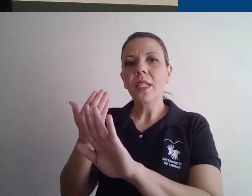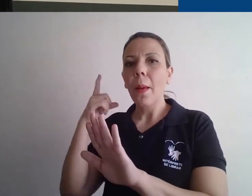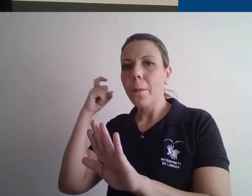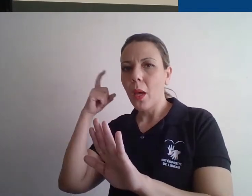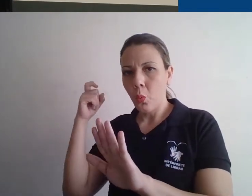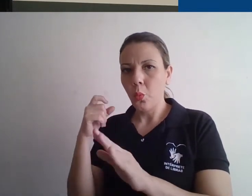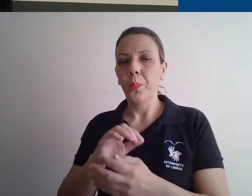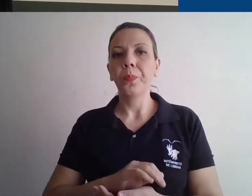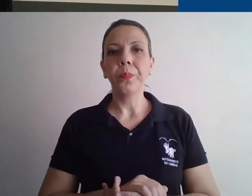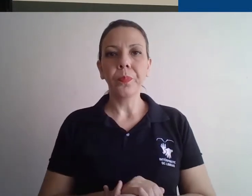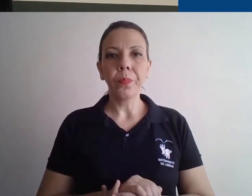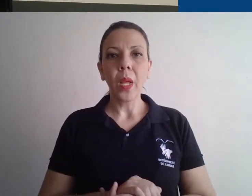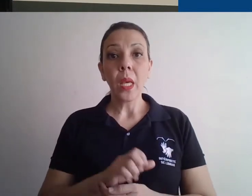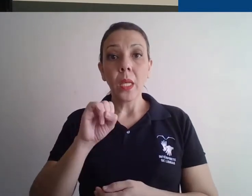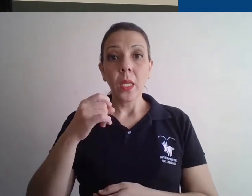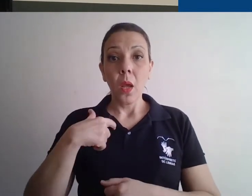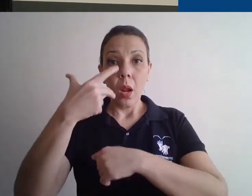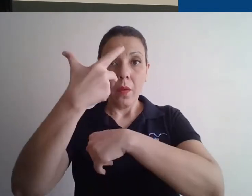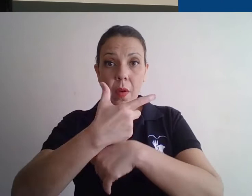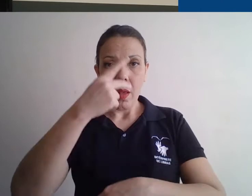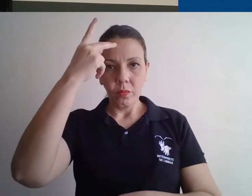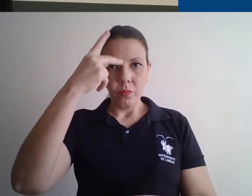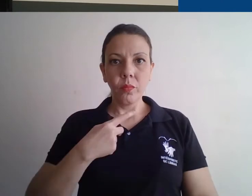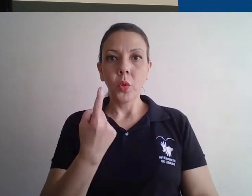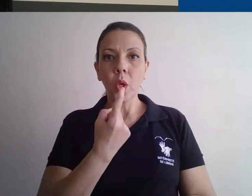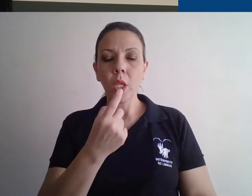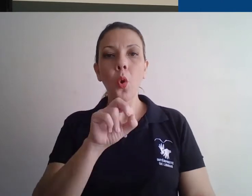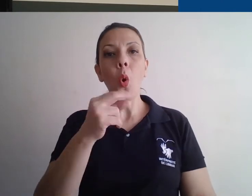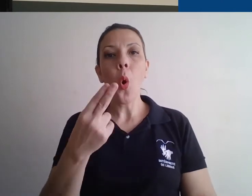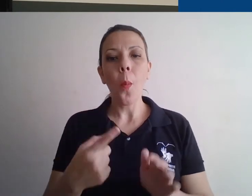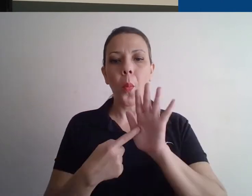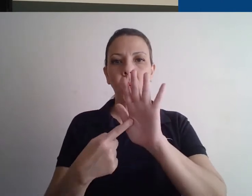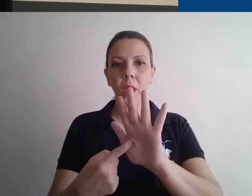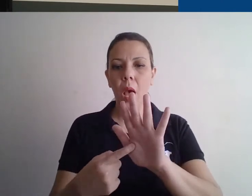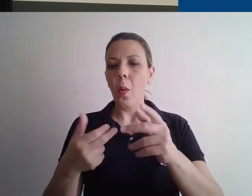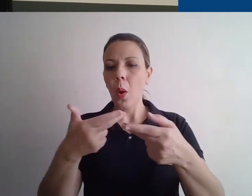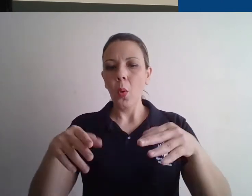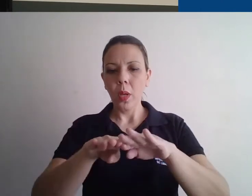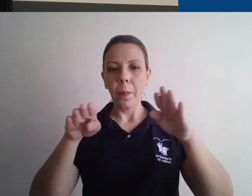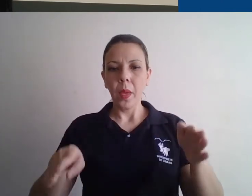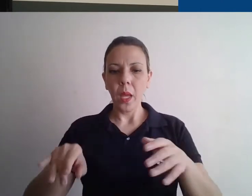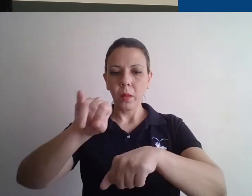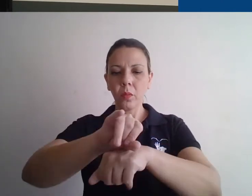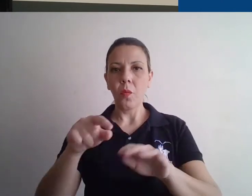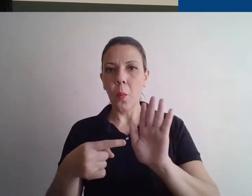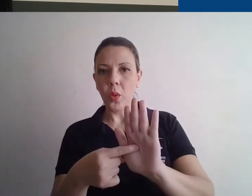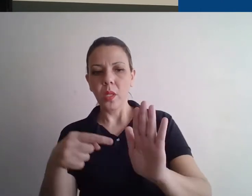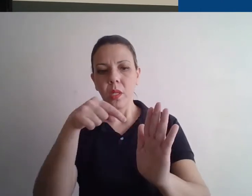quem irá aparecer na gravação, igual eu estou aparecendo agora, ou até demonstrar alguma coisa na mesa de trabalho que você tem que demonstrar,